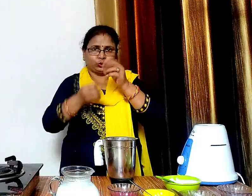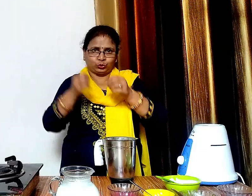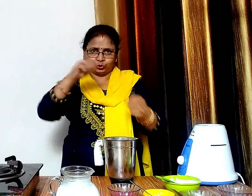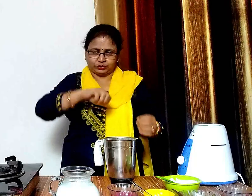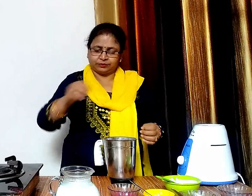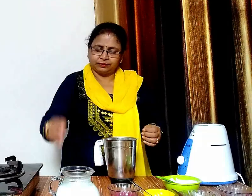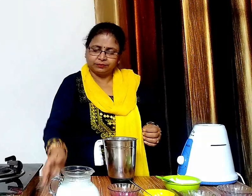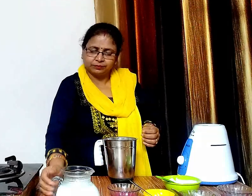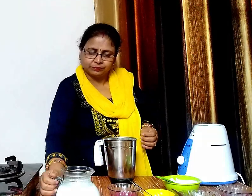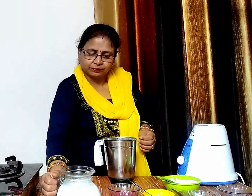थोड़ा सा दूद